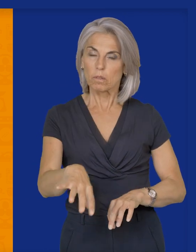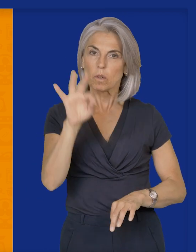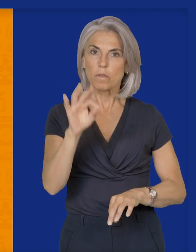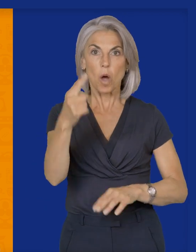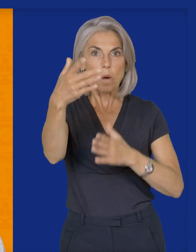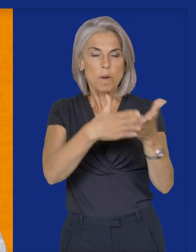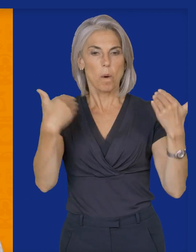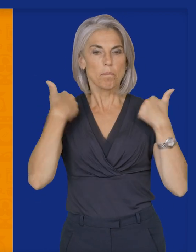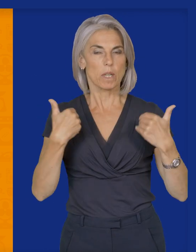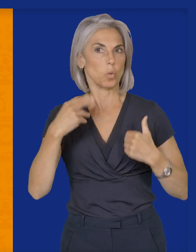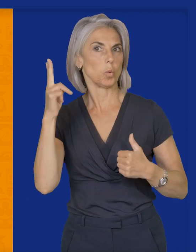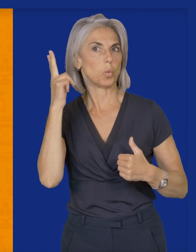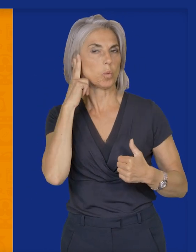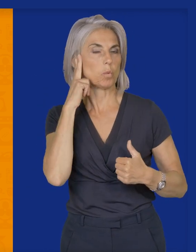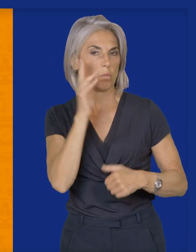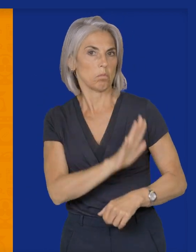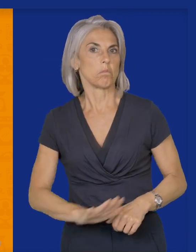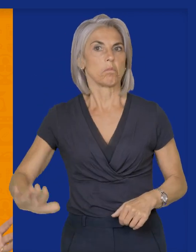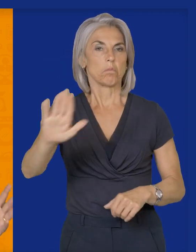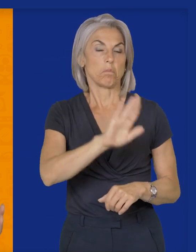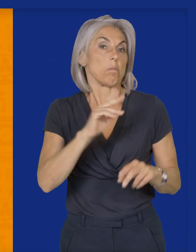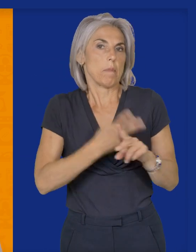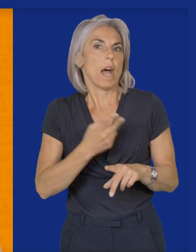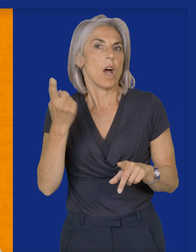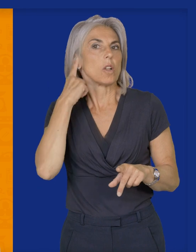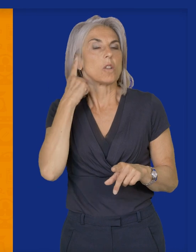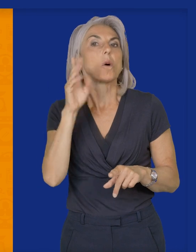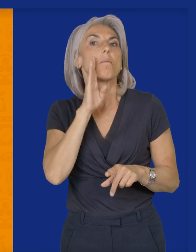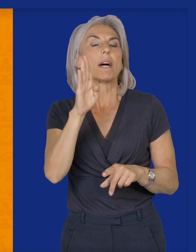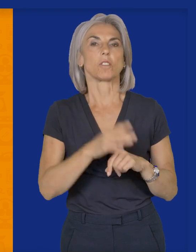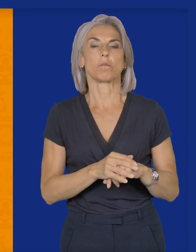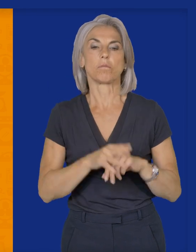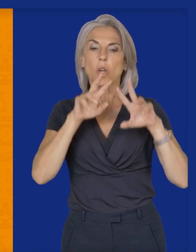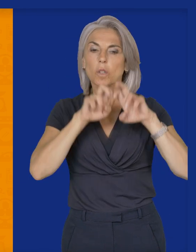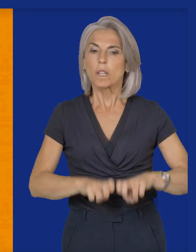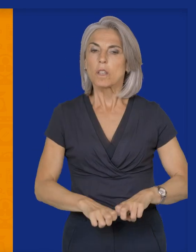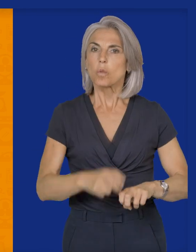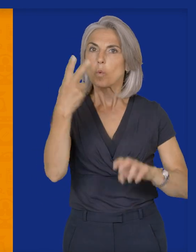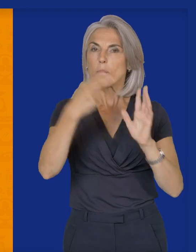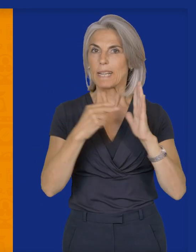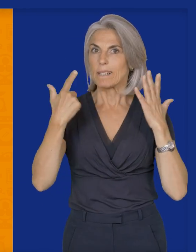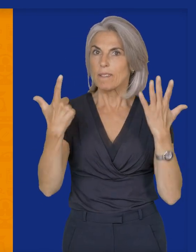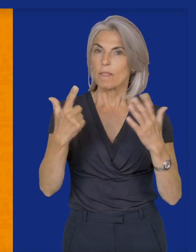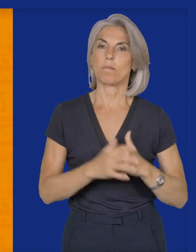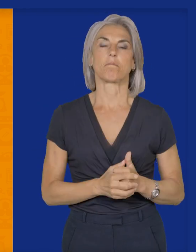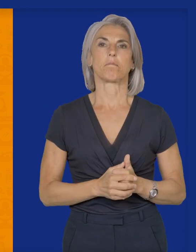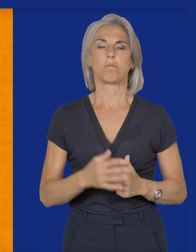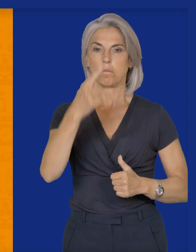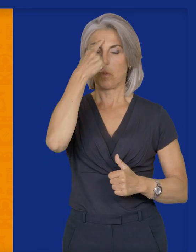million de personnes étaient sourdes ou malentendantes en Belgique selon une étude de 2016. Il m'a paru important